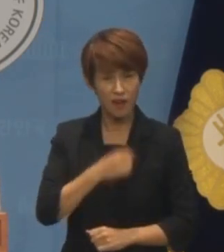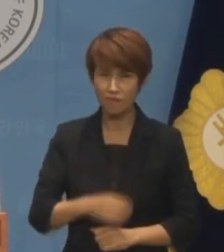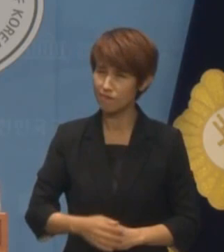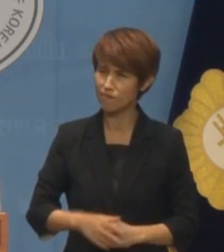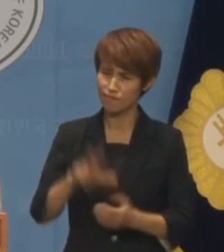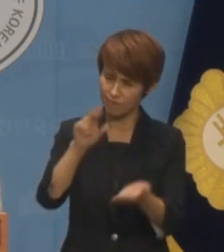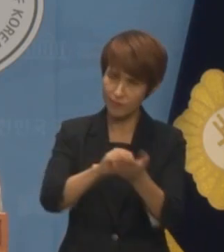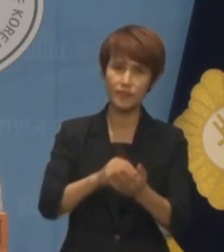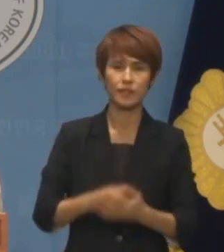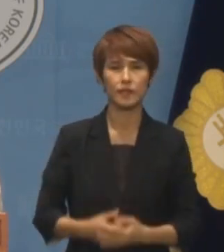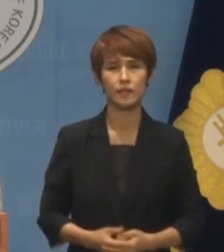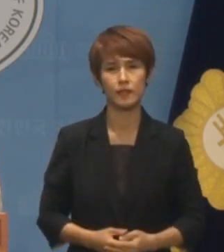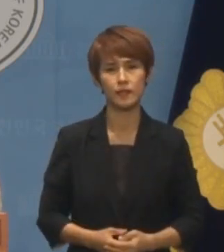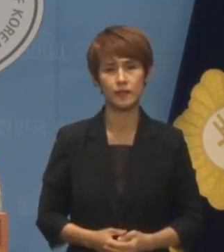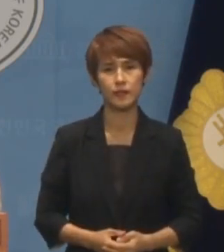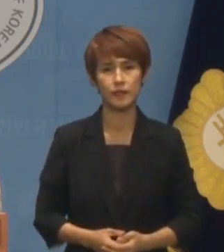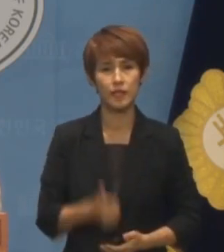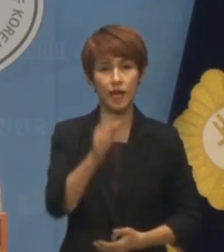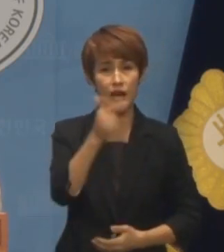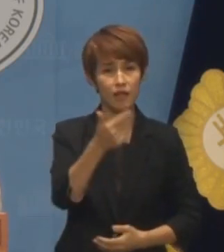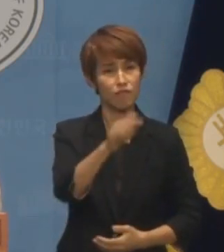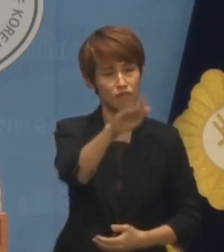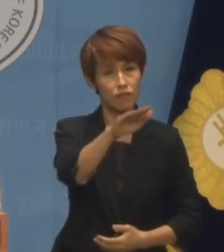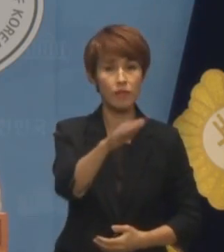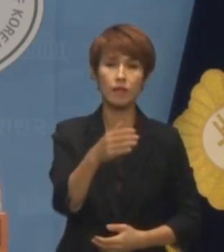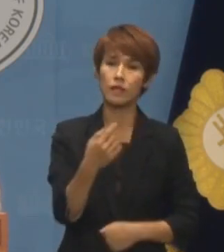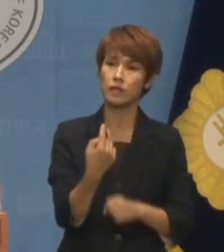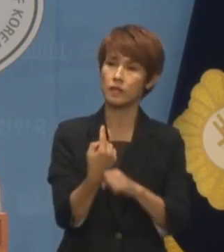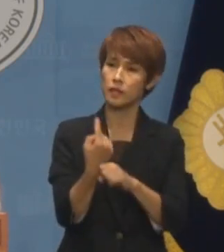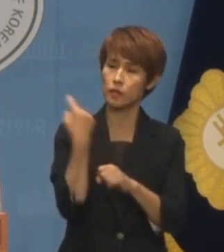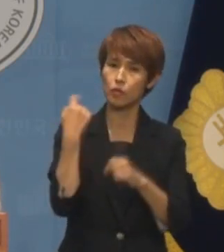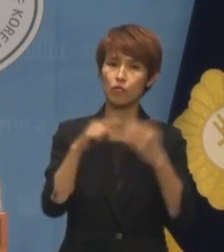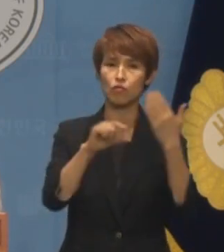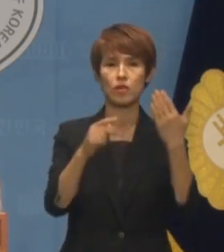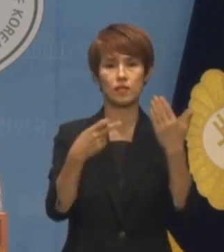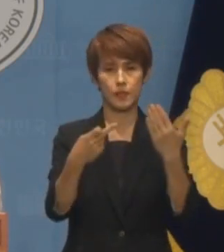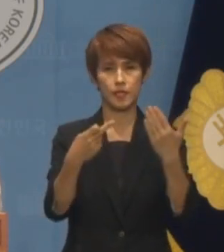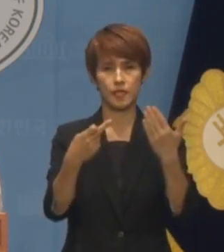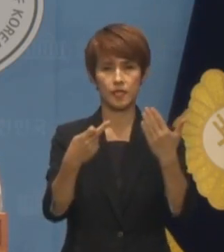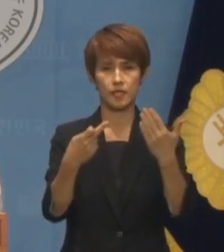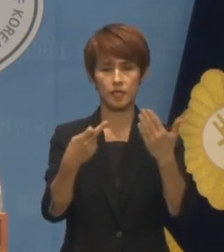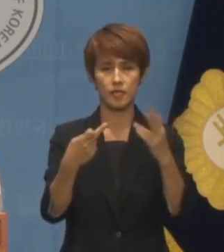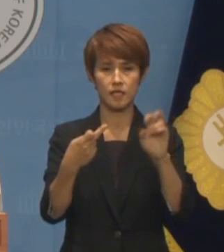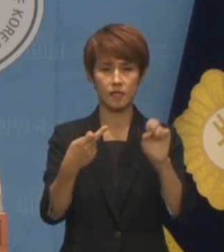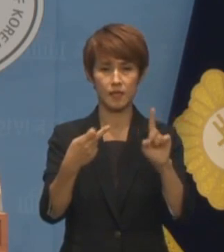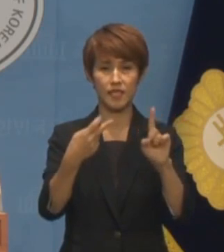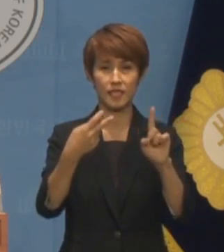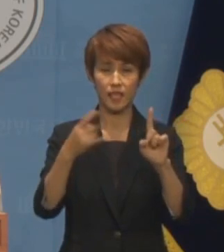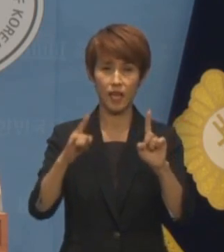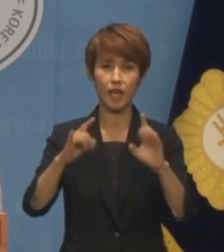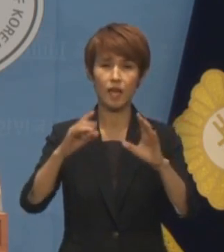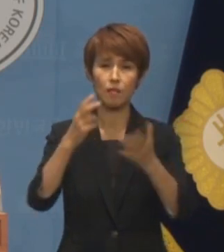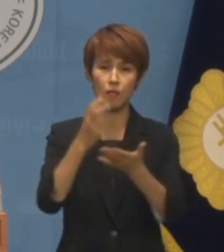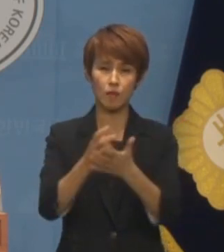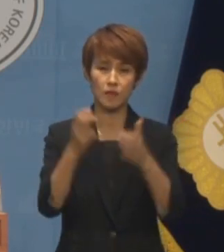한 대표에게 지난해 9월 12일 21대 법제사법위원회